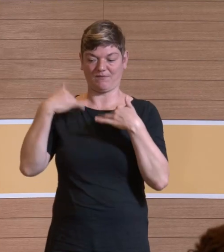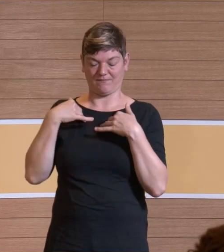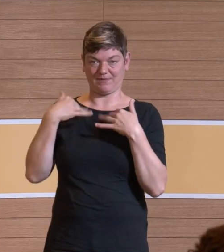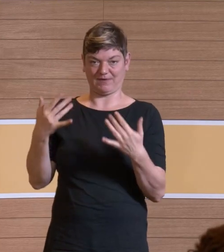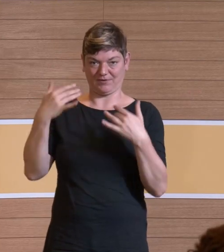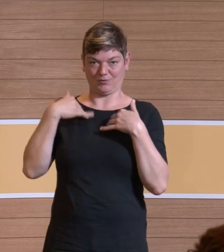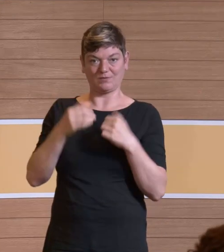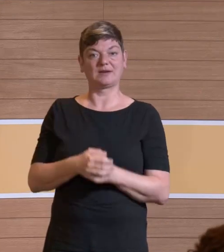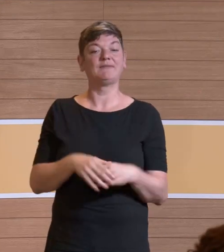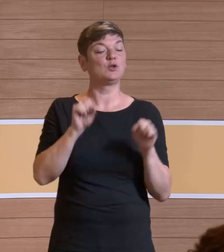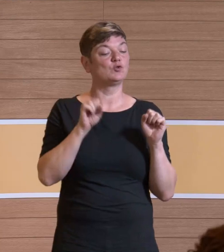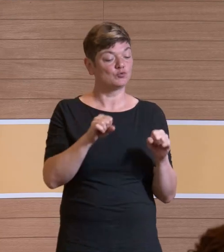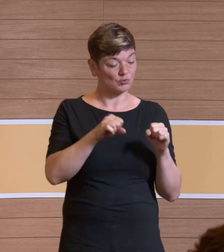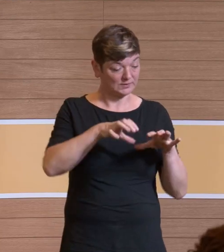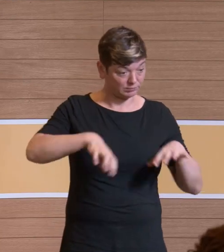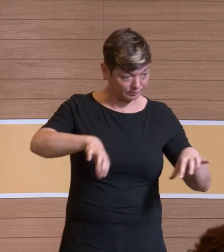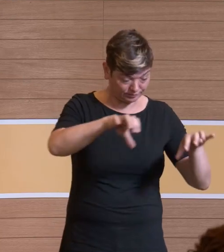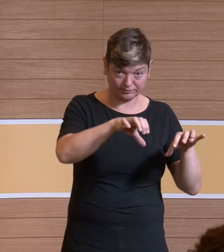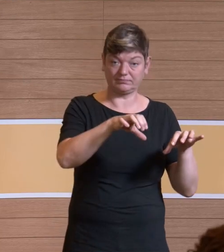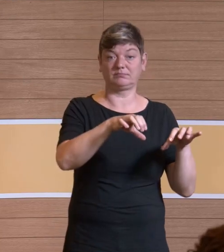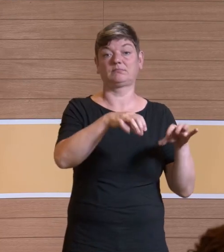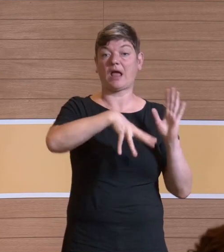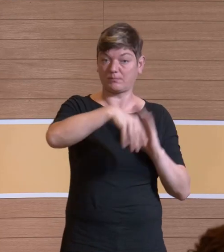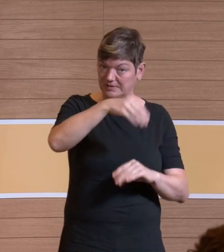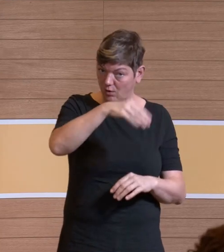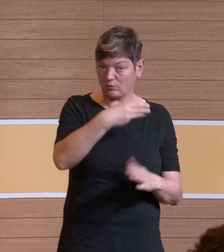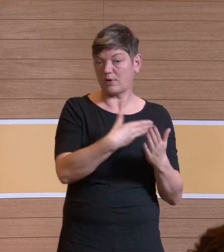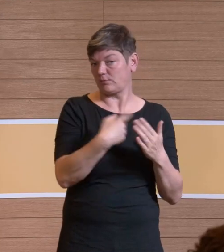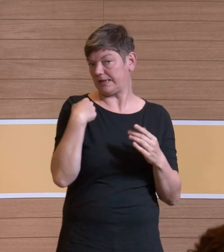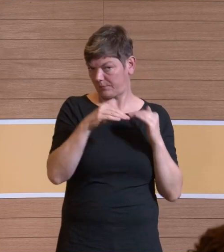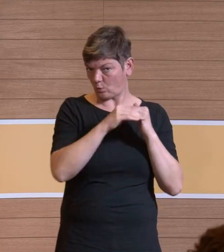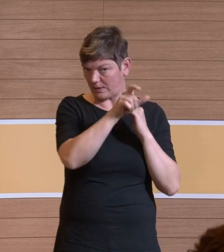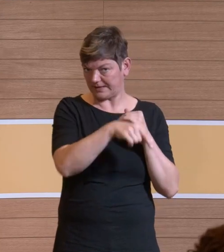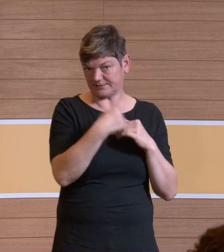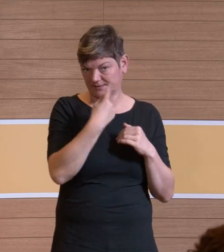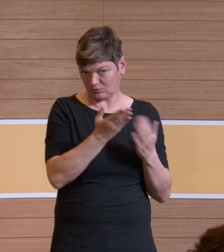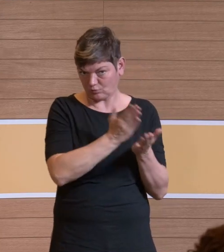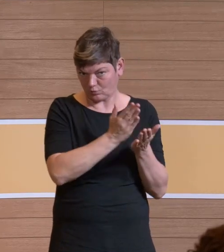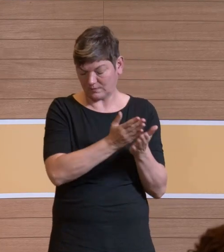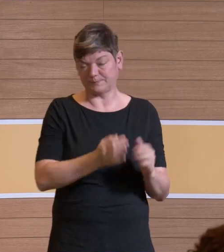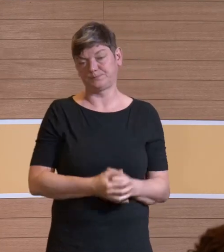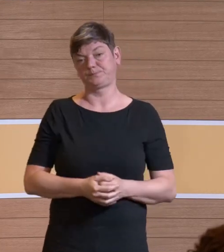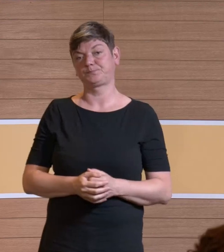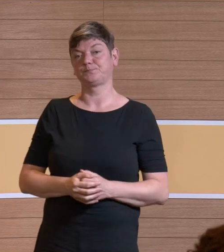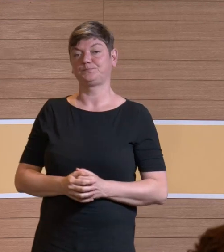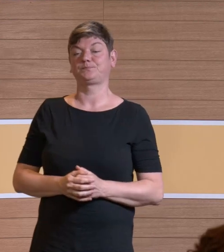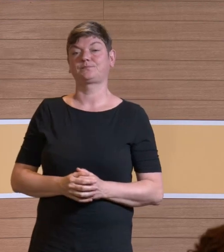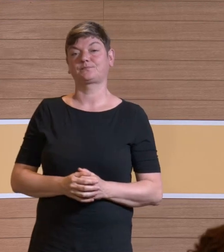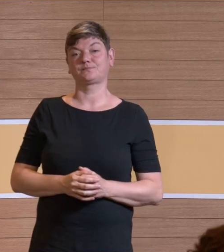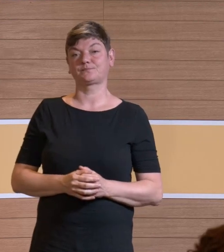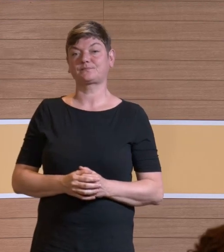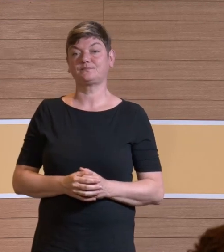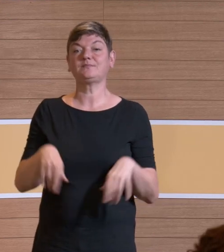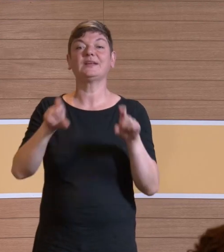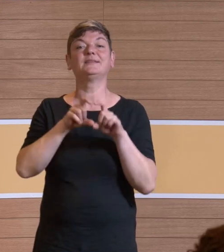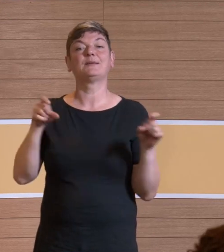Schutzmaßnahmen in Zusammenhang mit der Absaugung, zum Beispiel, was der Kollege Seib gerade genannt hatte. Und erzähle